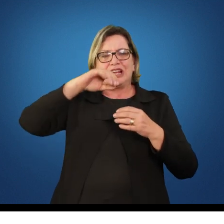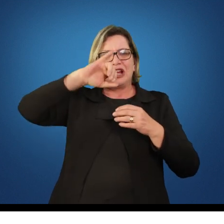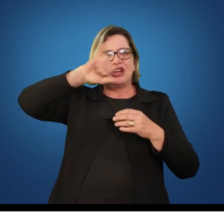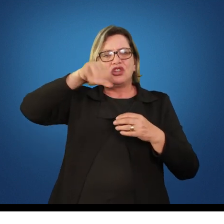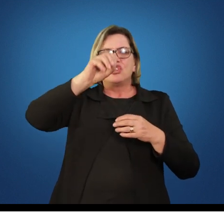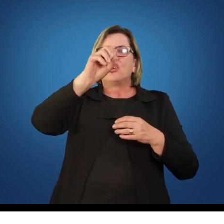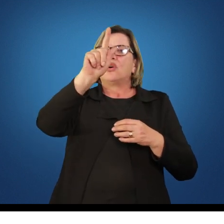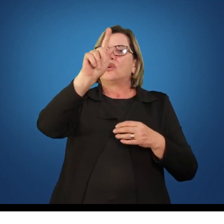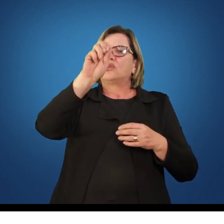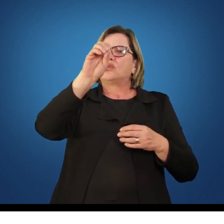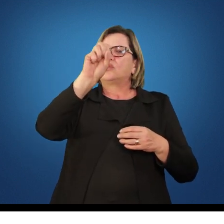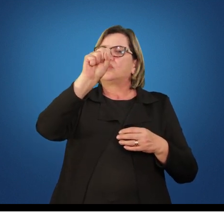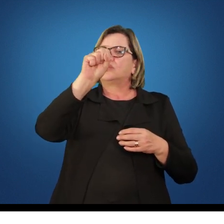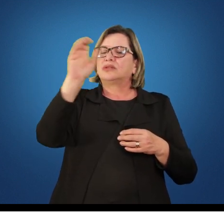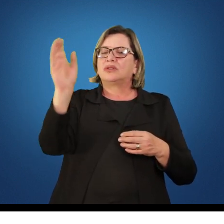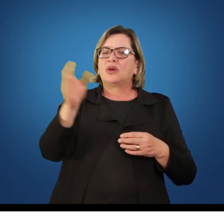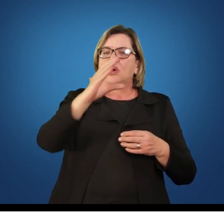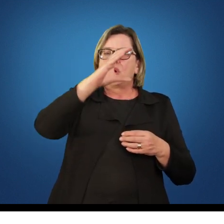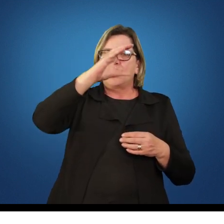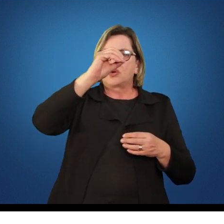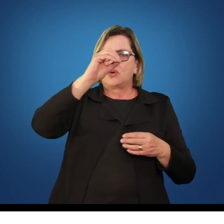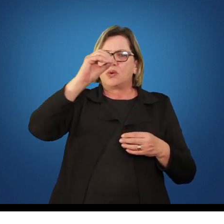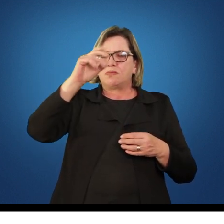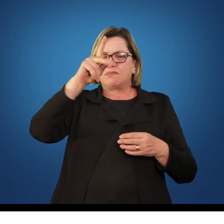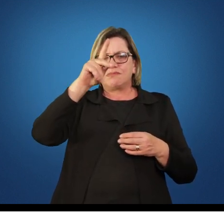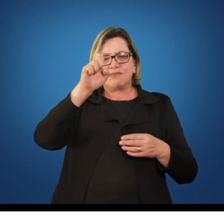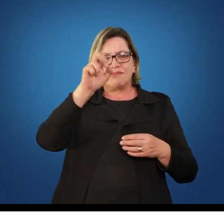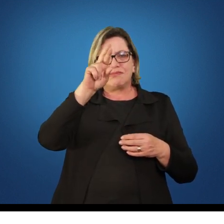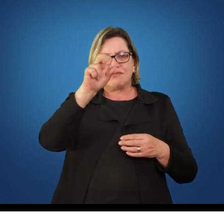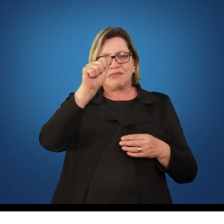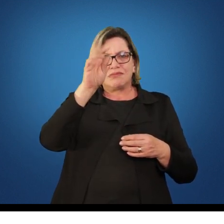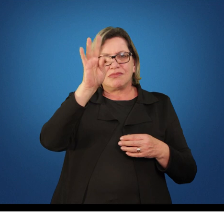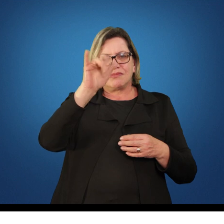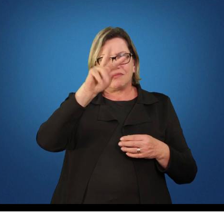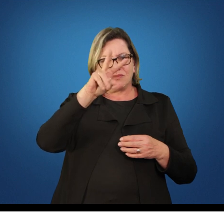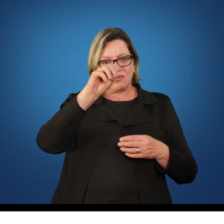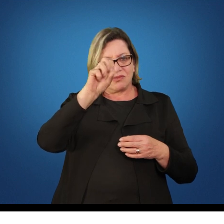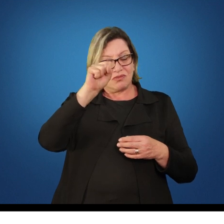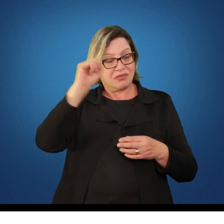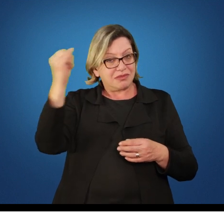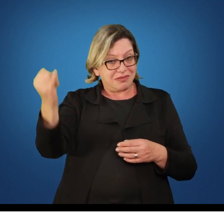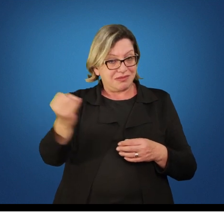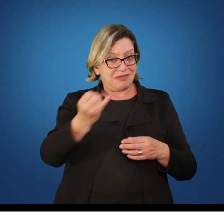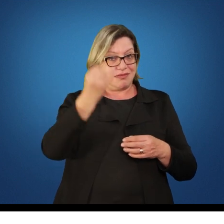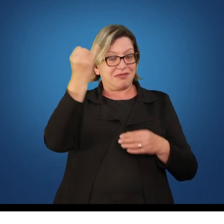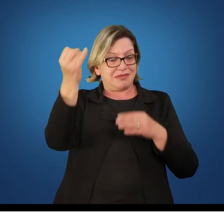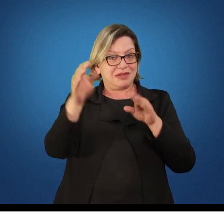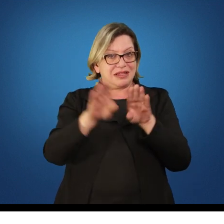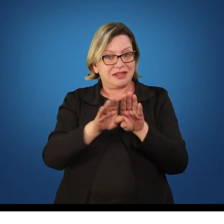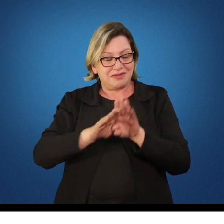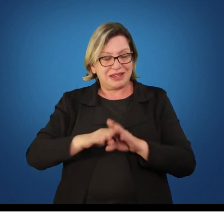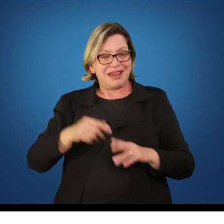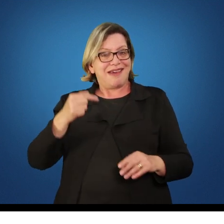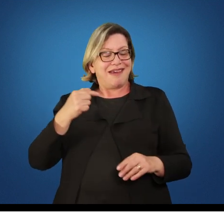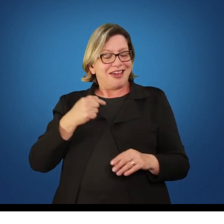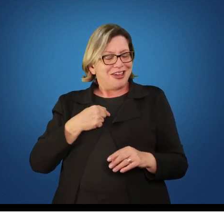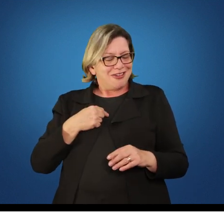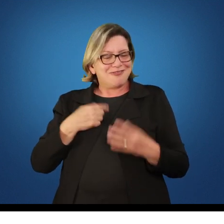tudo isso vocês verão tanto na teoria mas eu quero fazer questão de de possível